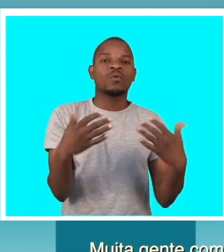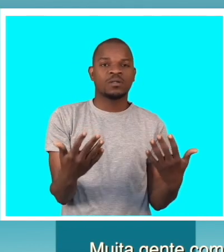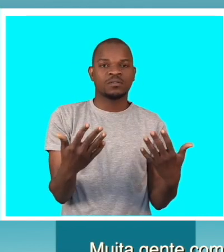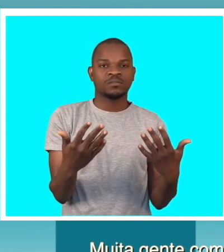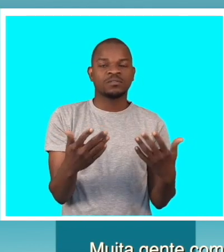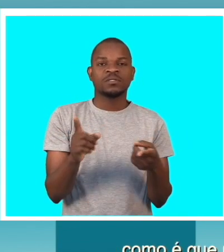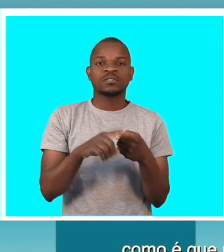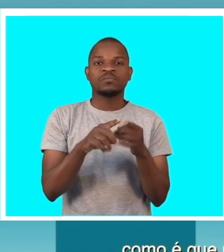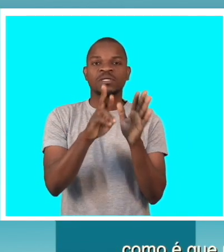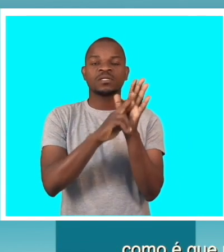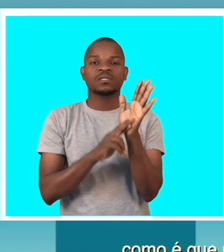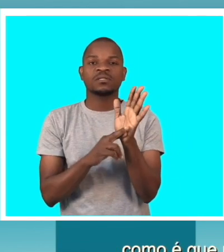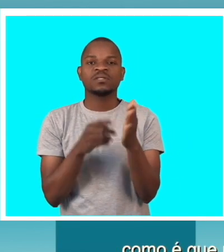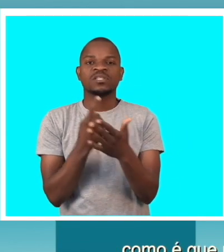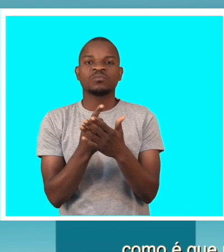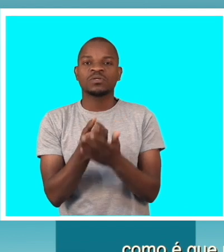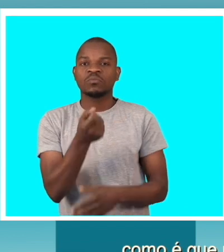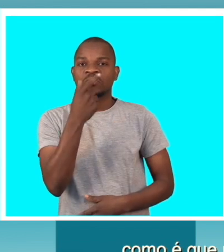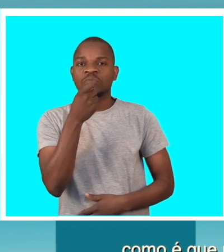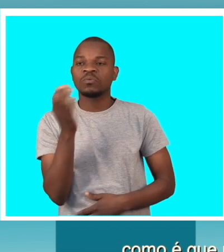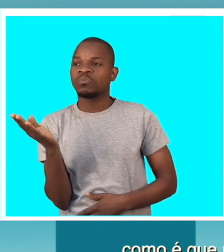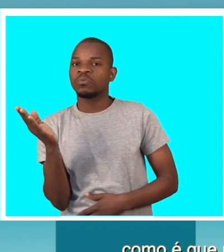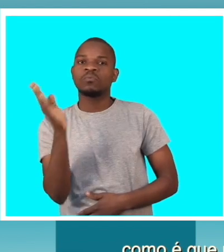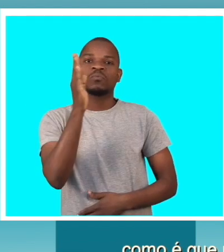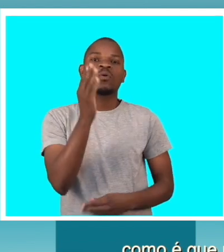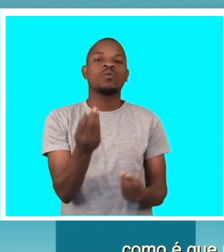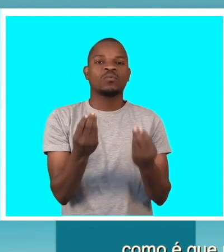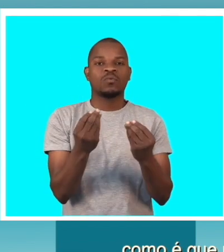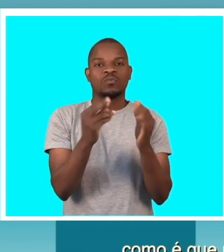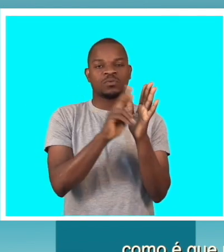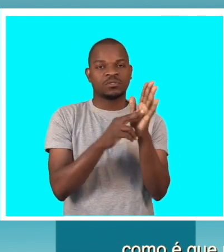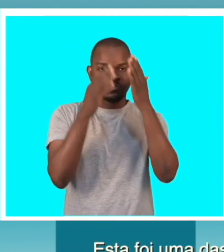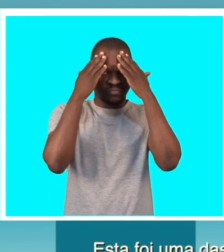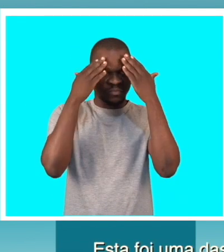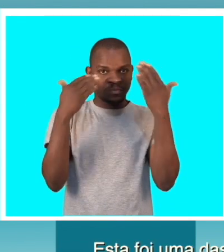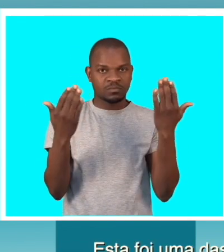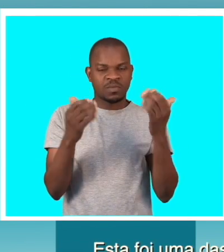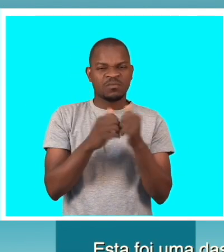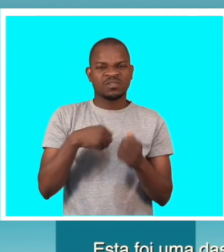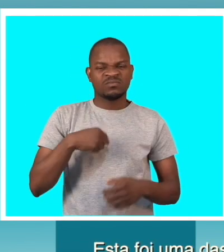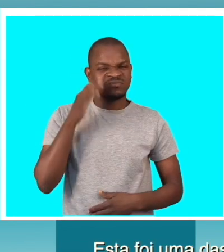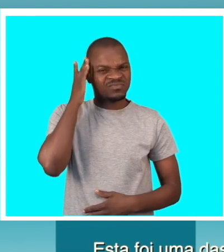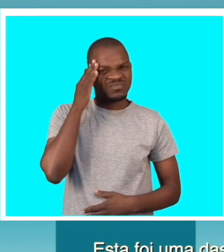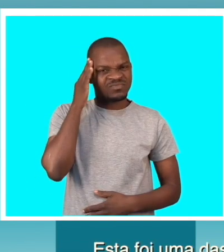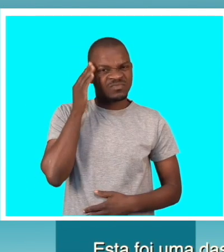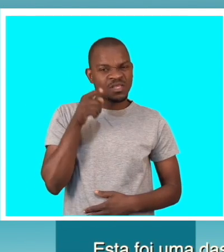como é que pode administrar o medicamento. Então, eu penso que esta